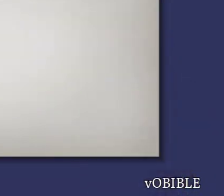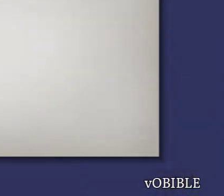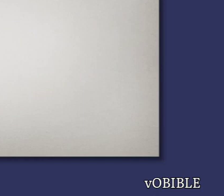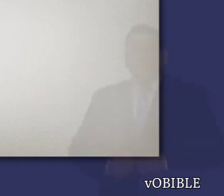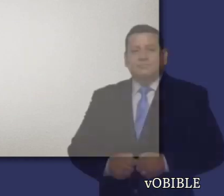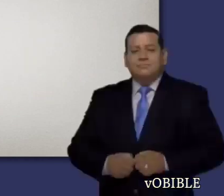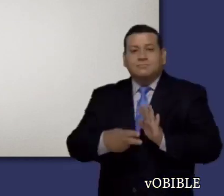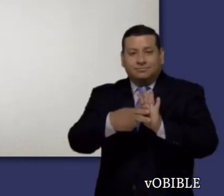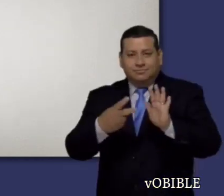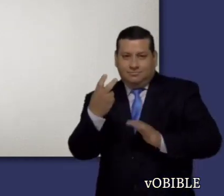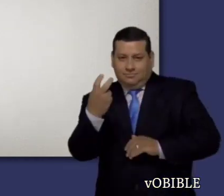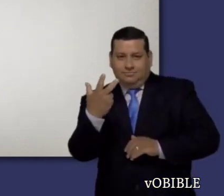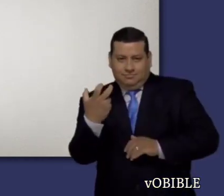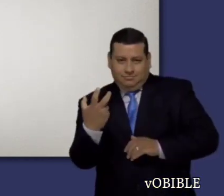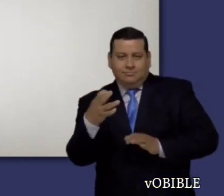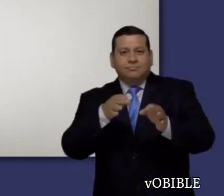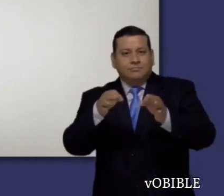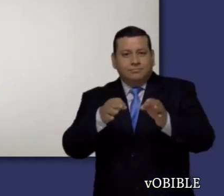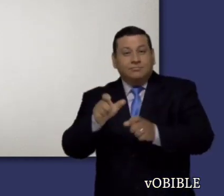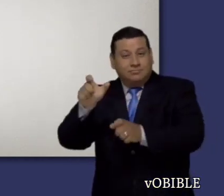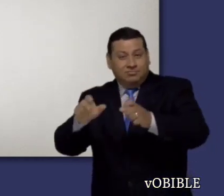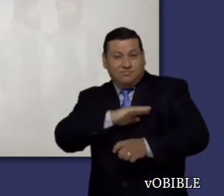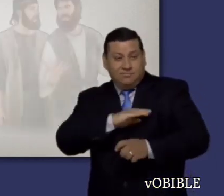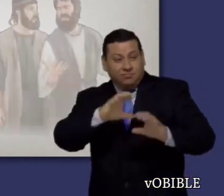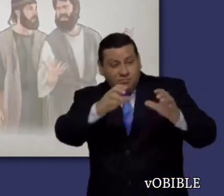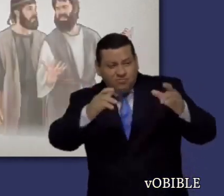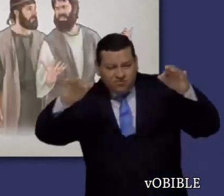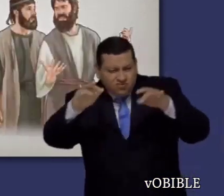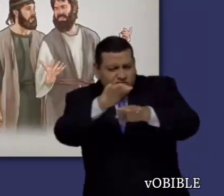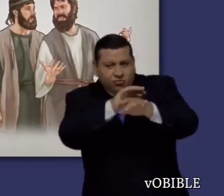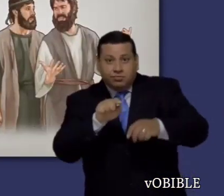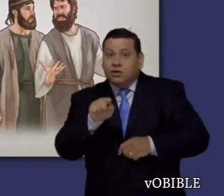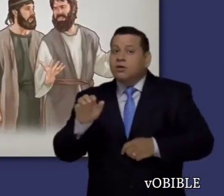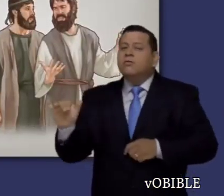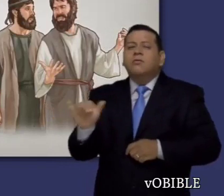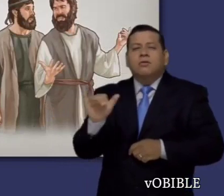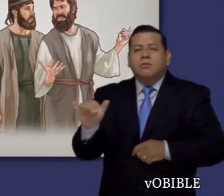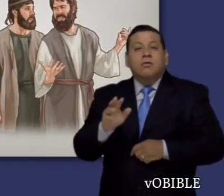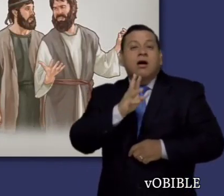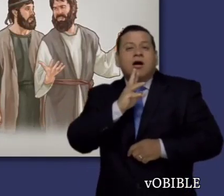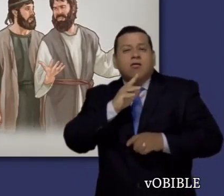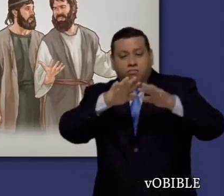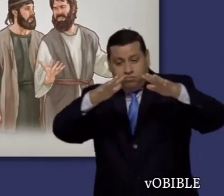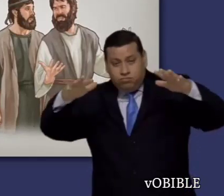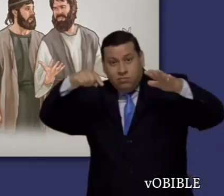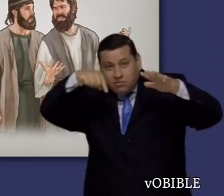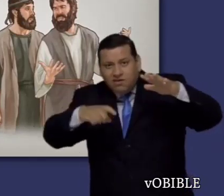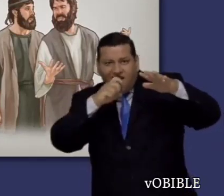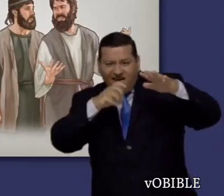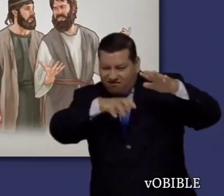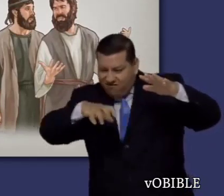Los versículos doce y trece utilizan metáforas muy descriptivas para hablar de los intrusos que se habían infiltrado en la